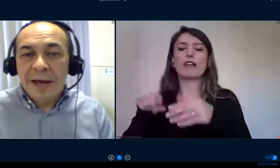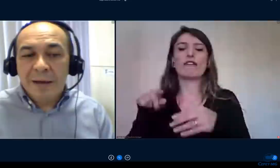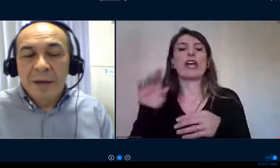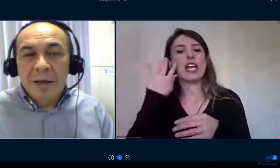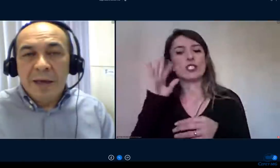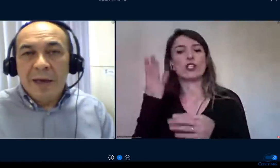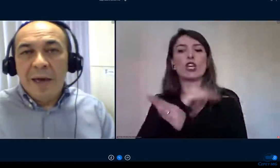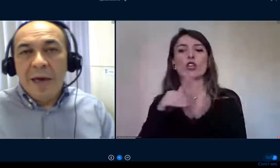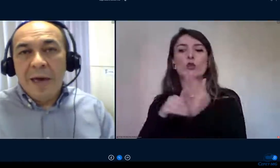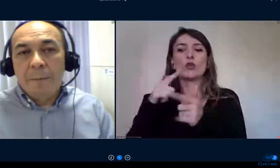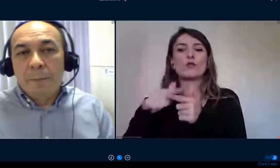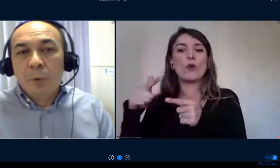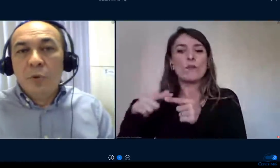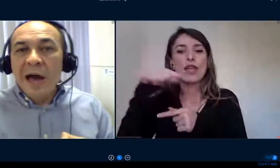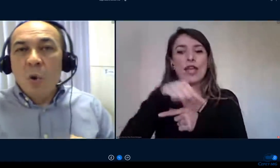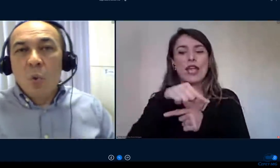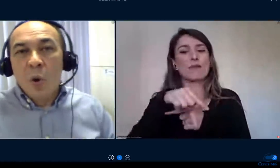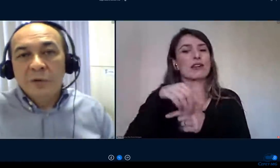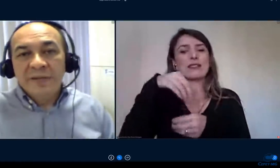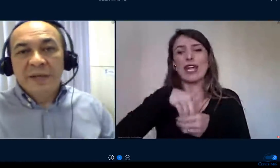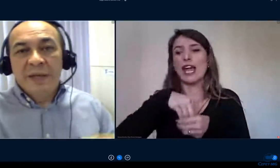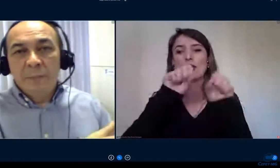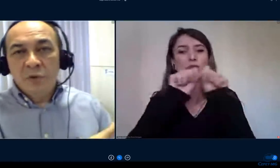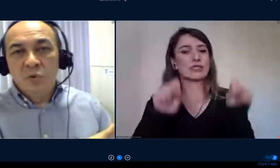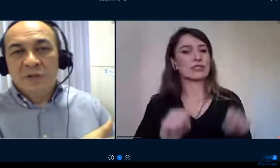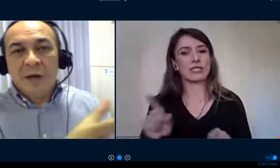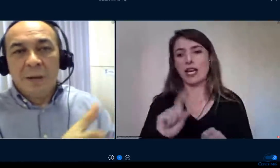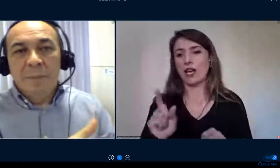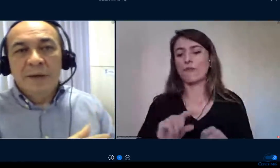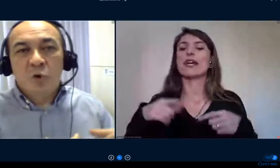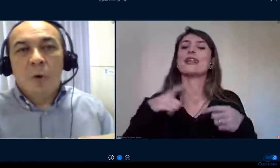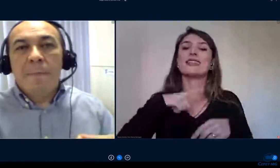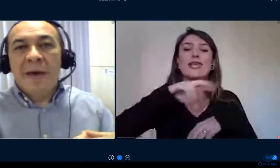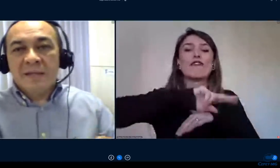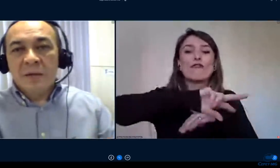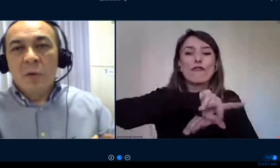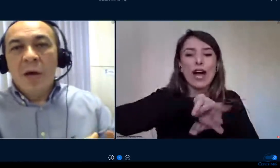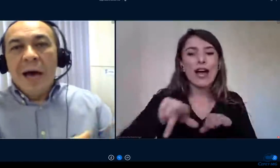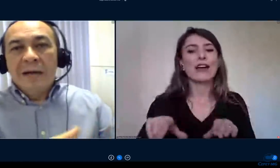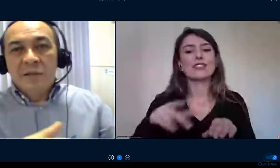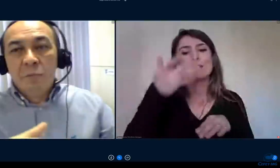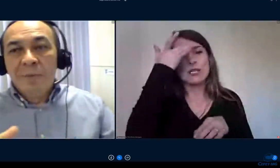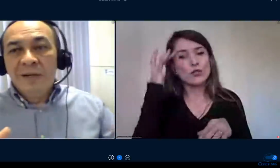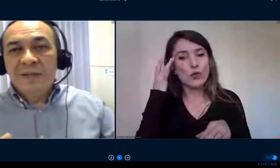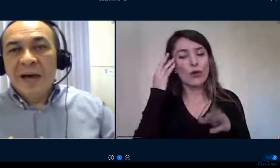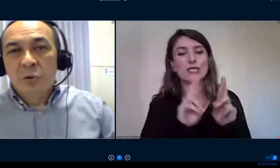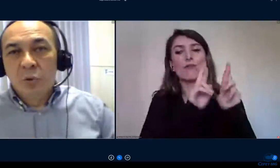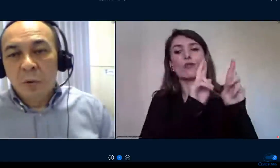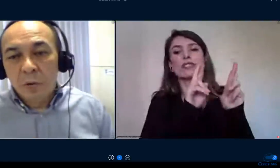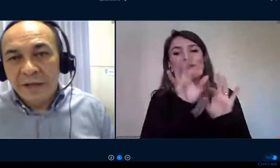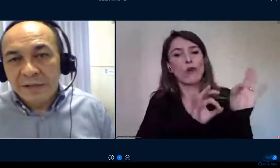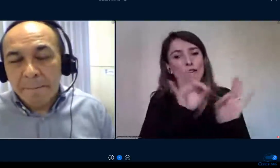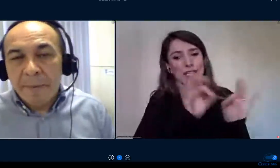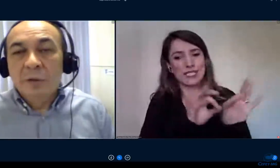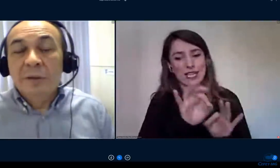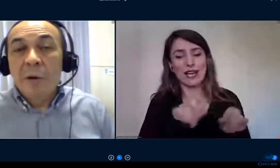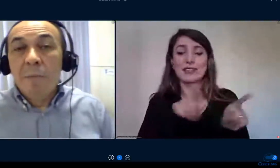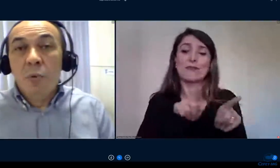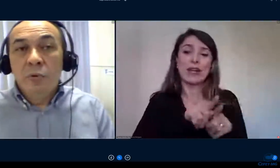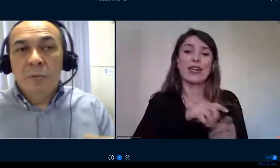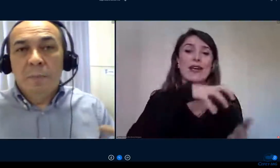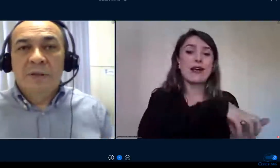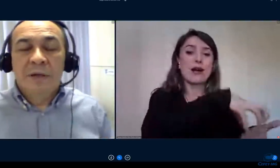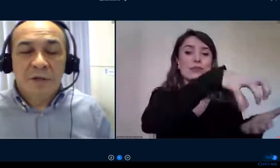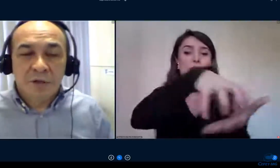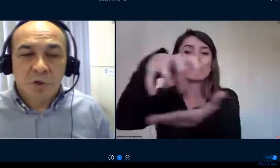tornar plural quando as equipes dos campi eles começam a se mobilizar em torno dessa pauta. Então